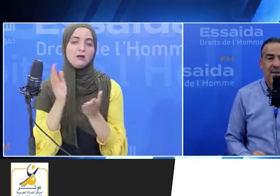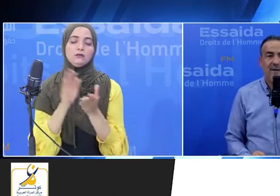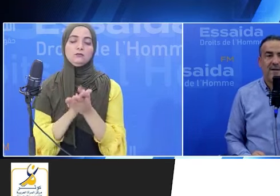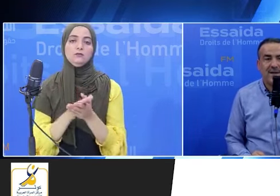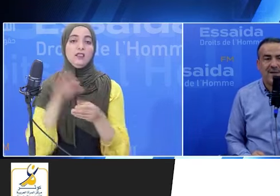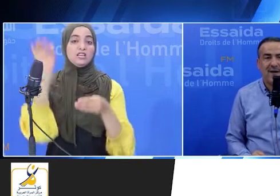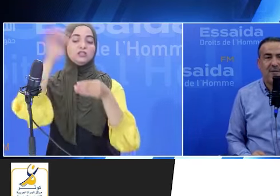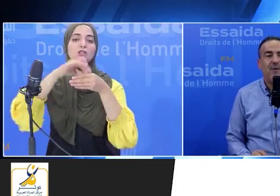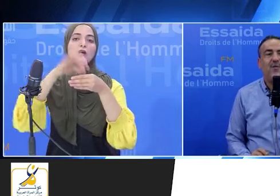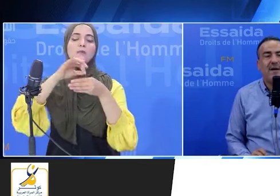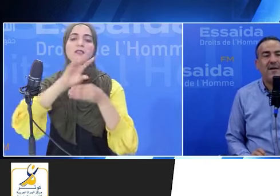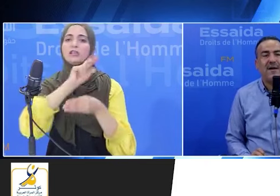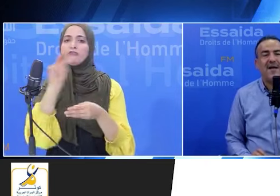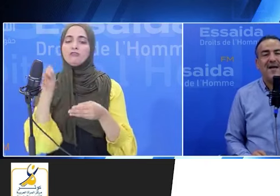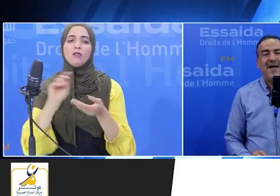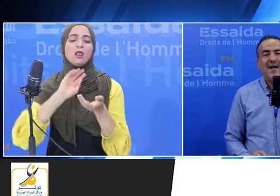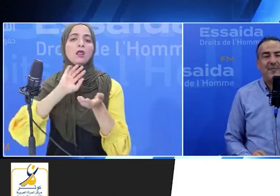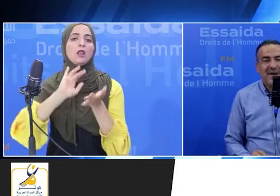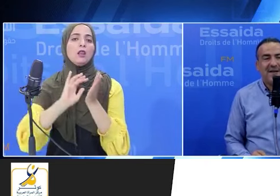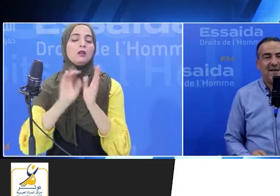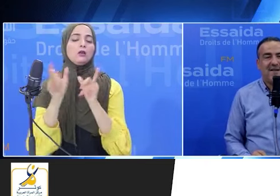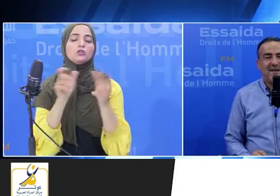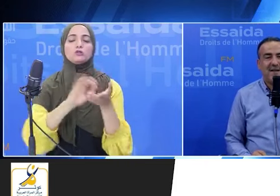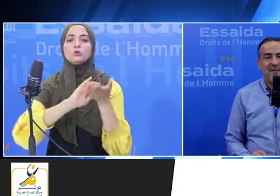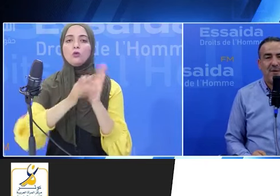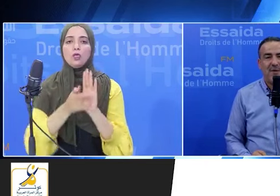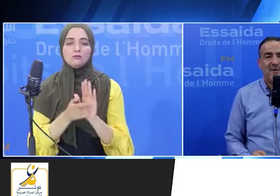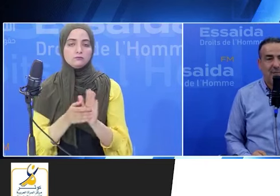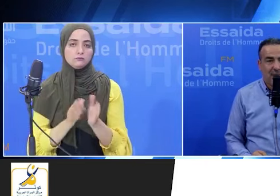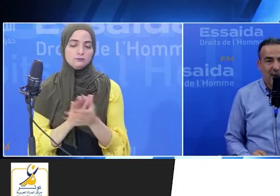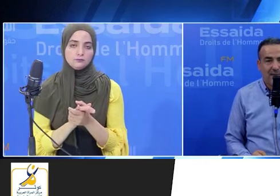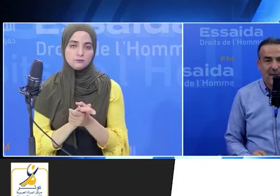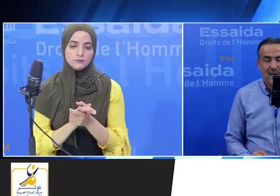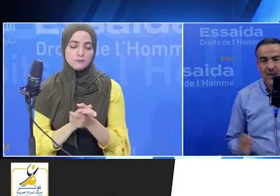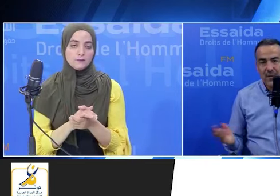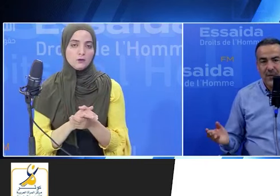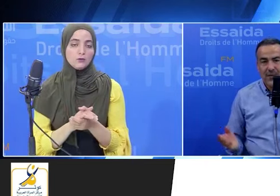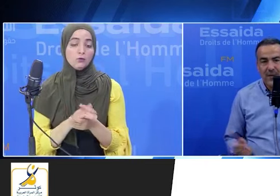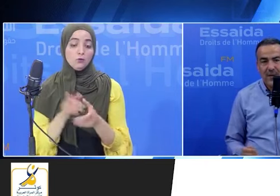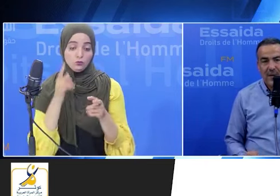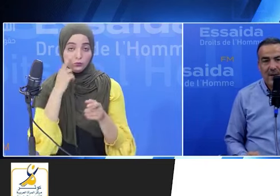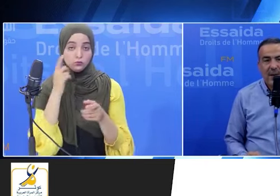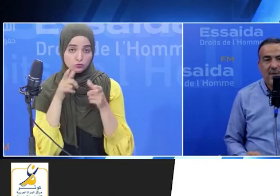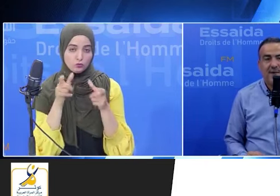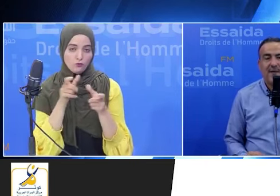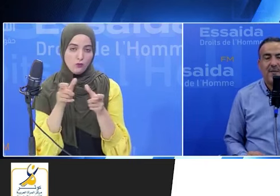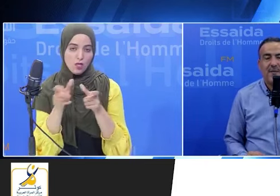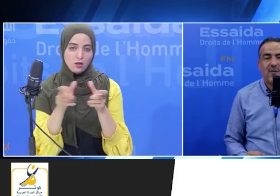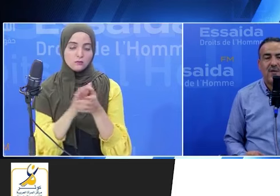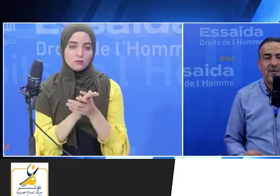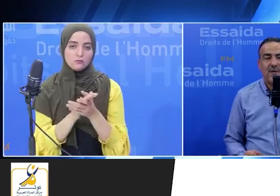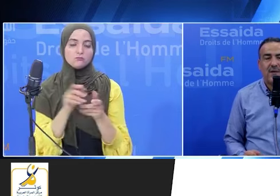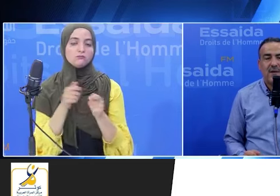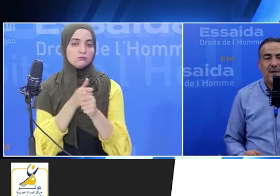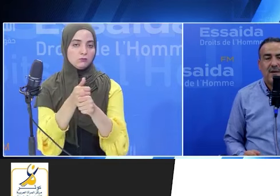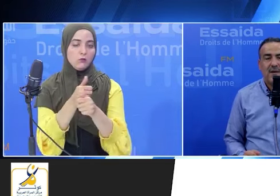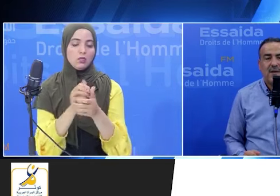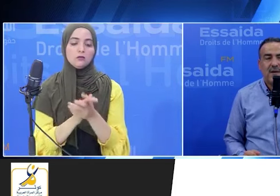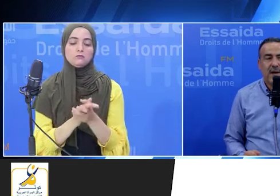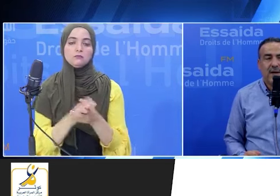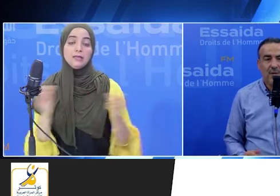في الحياة الانتخابية وما أدراك ما الحياة الانتخابية ويتبعوا الحملات لأنه الحملات إذا ما تكونش